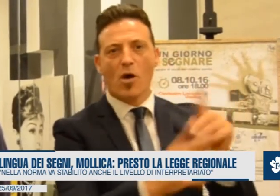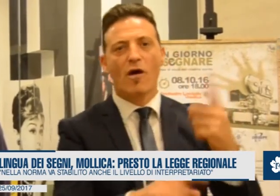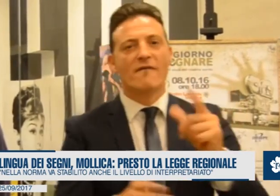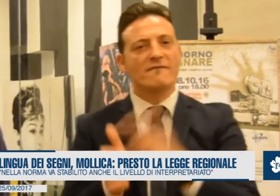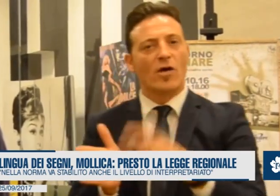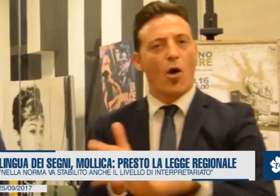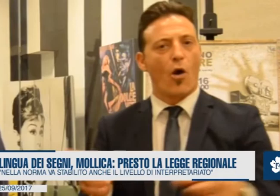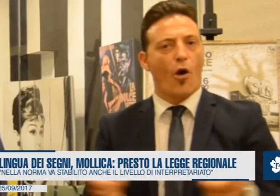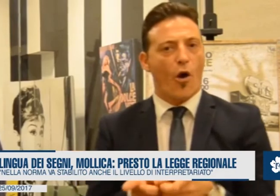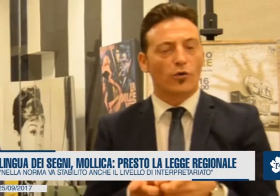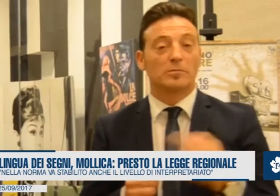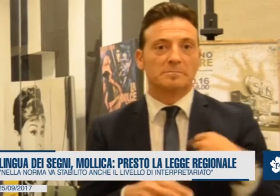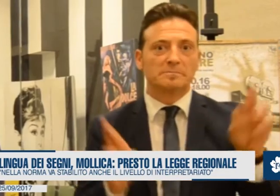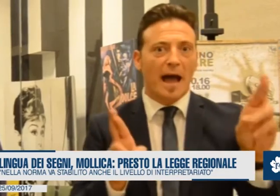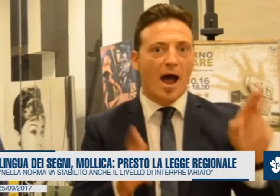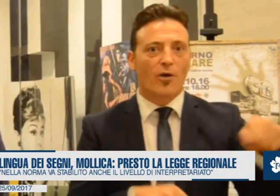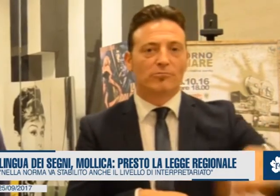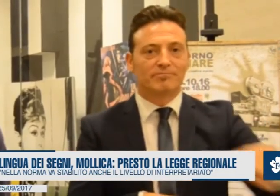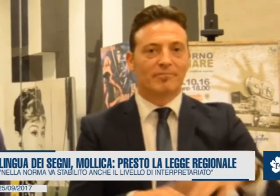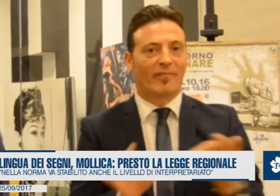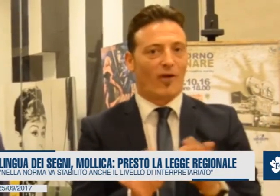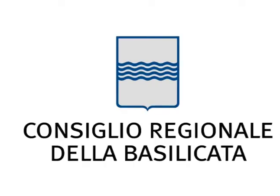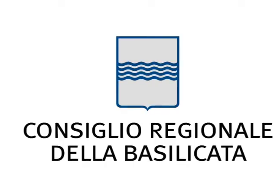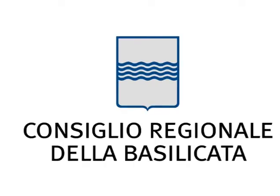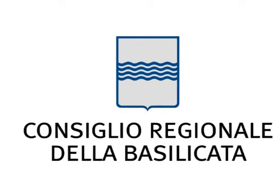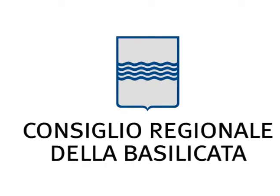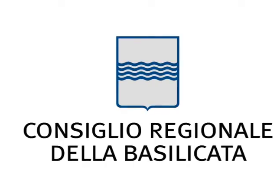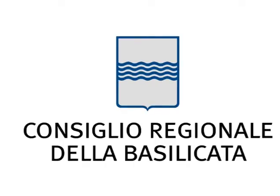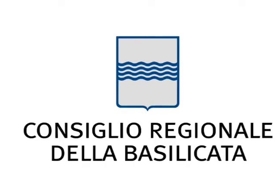il mondo dei sordi chiede e non quello che pensa di sapere il legiferatore.